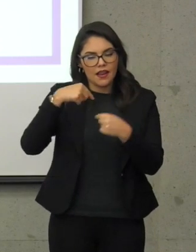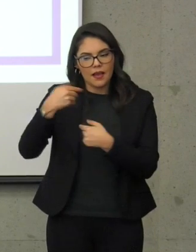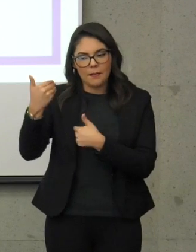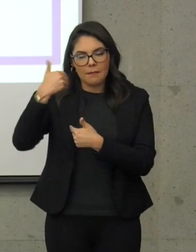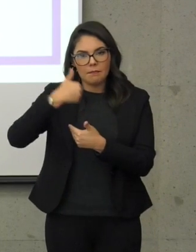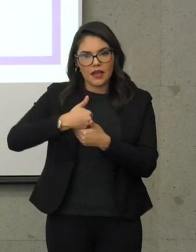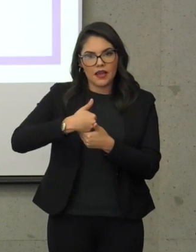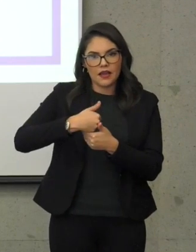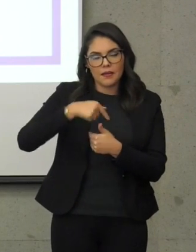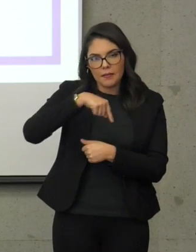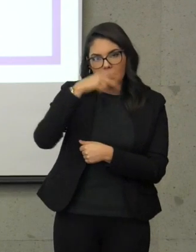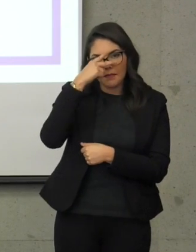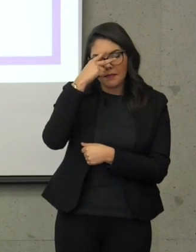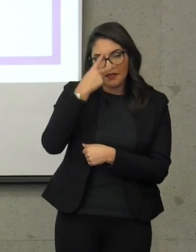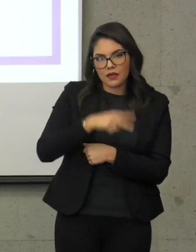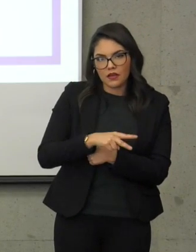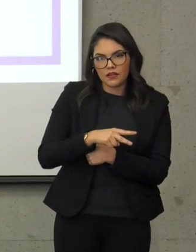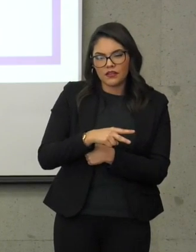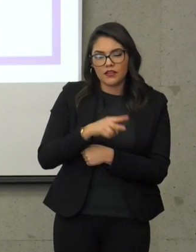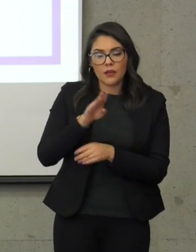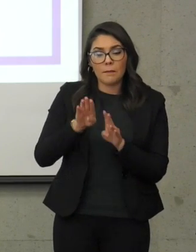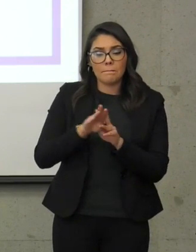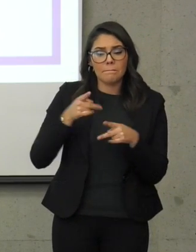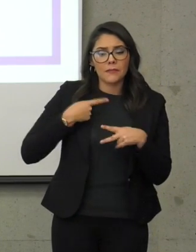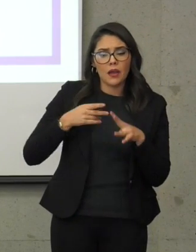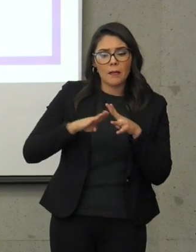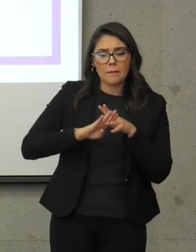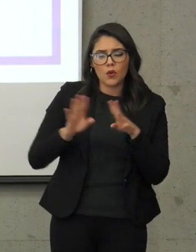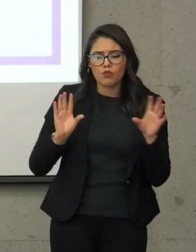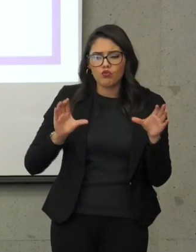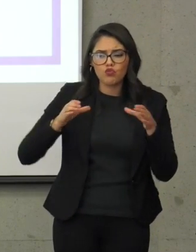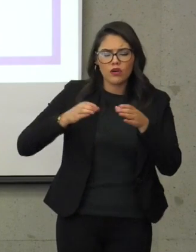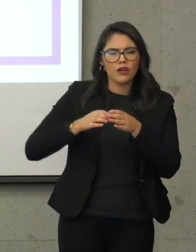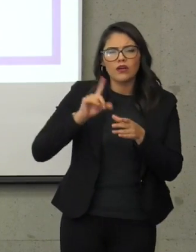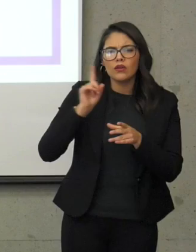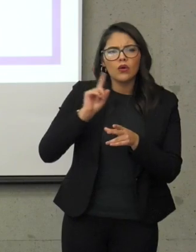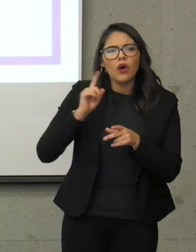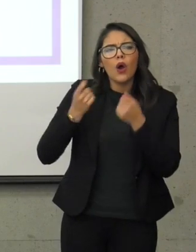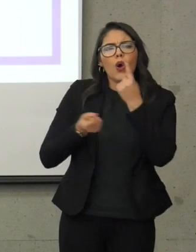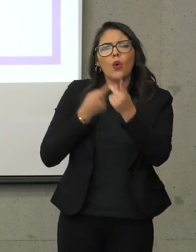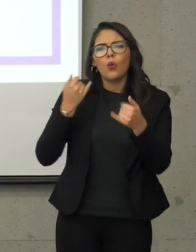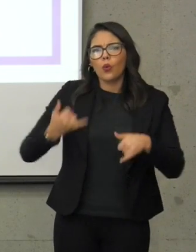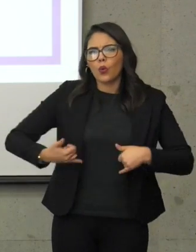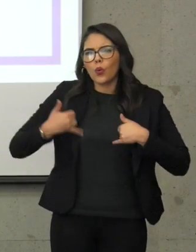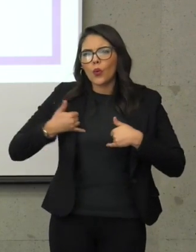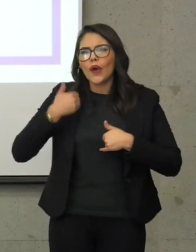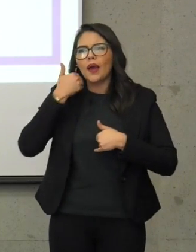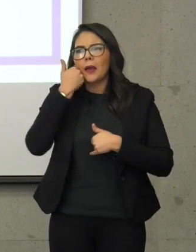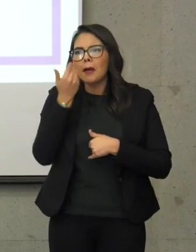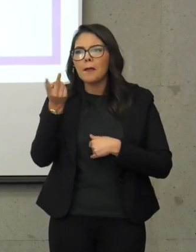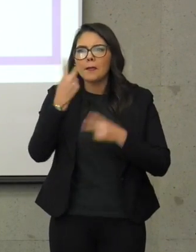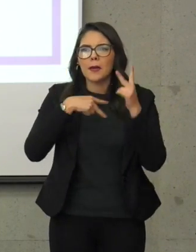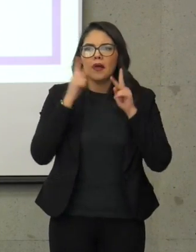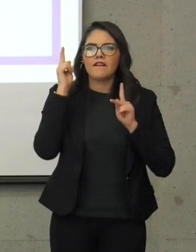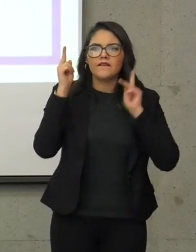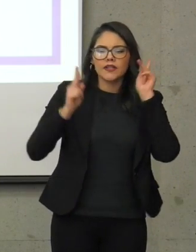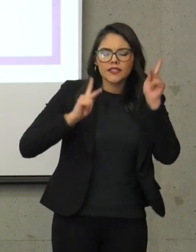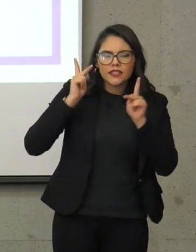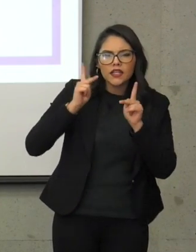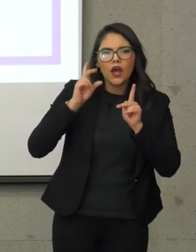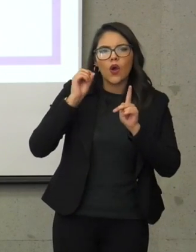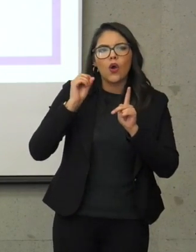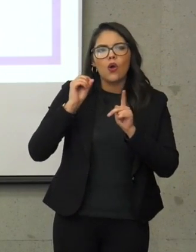siquiera de migrantes, son grupos de jóvenes que vienen a estudiar o personas que vienen a estudiar, deportistas,